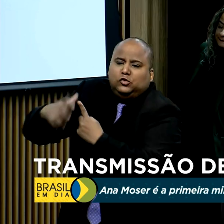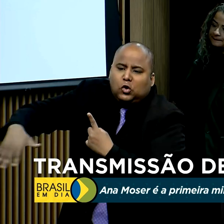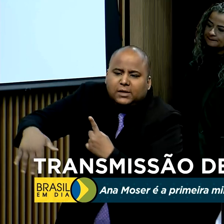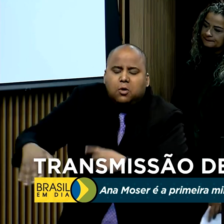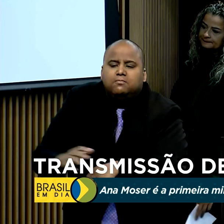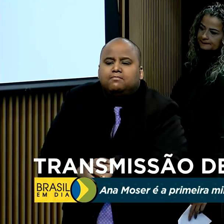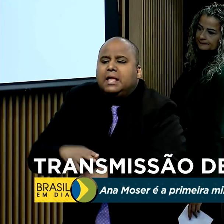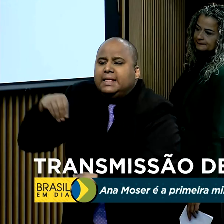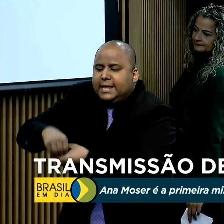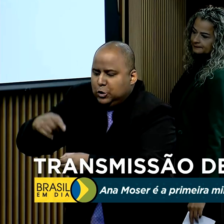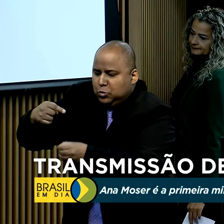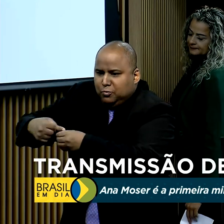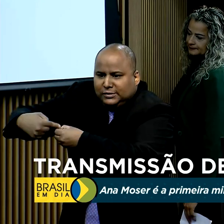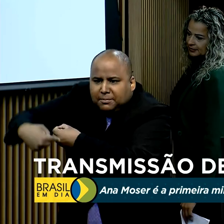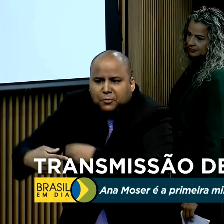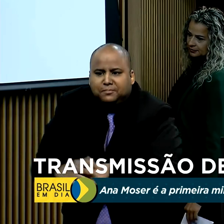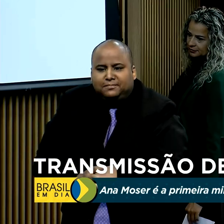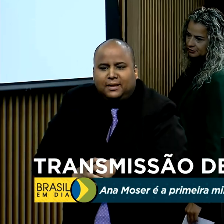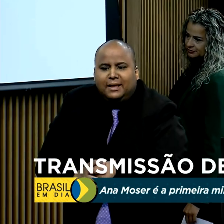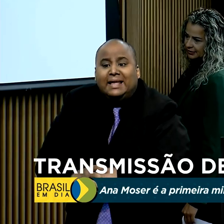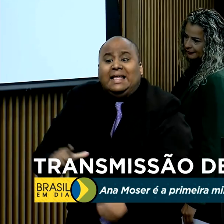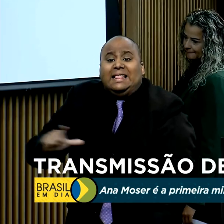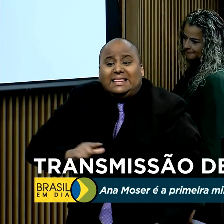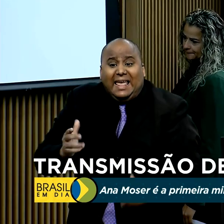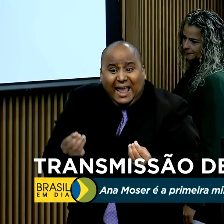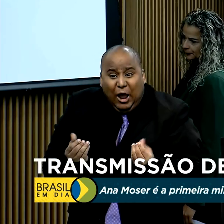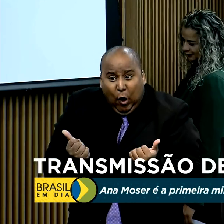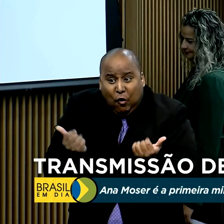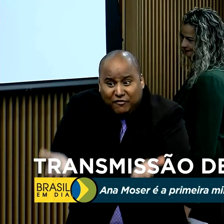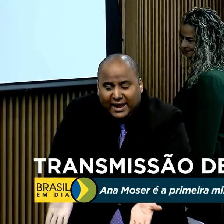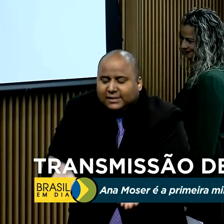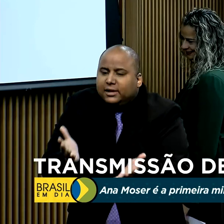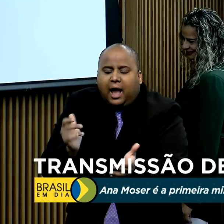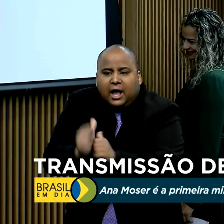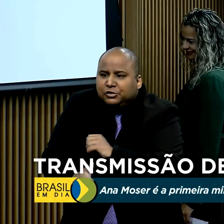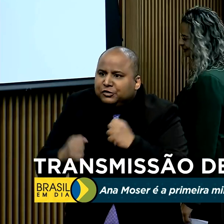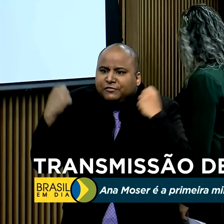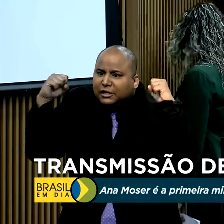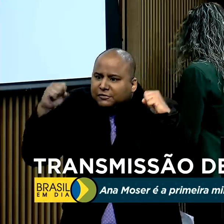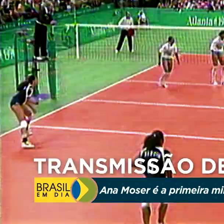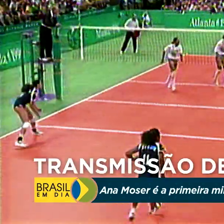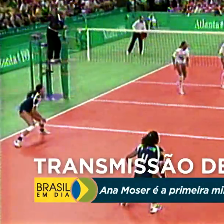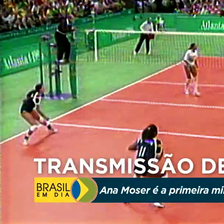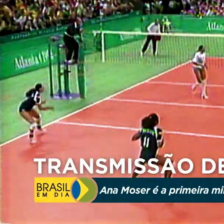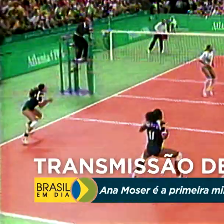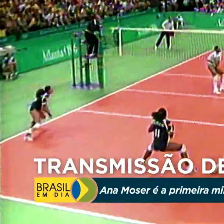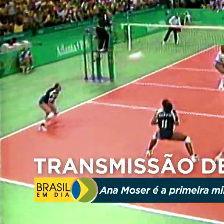dentro dos municípios. Oferecer acesso ao esporte e atividade física na vida de todos.